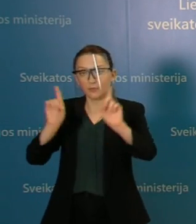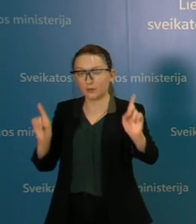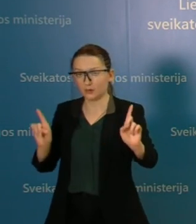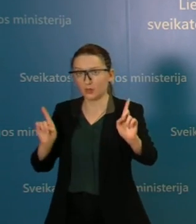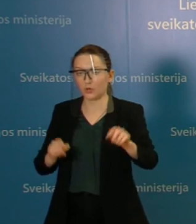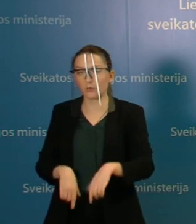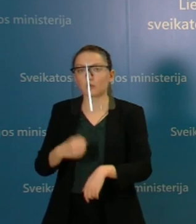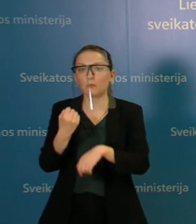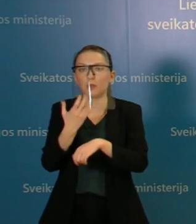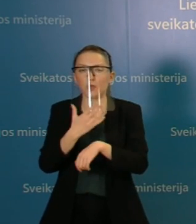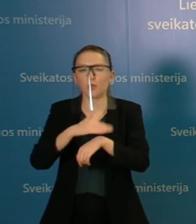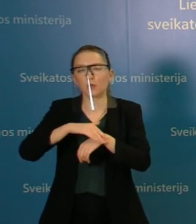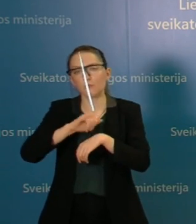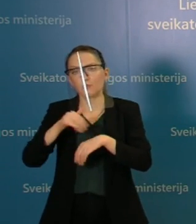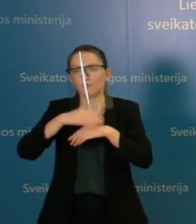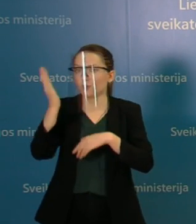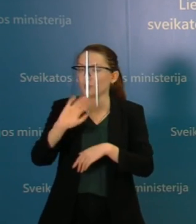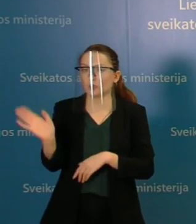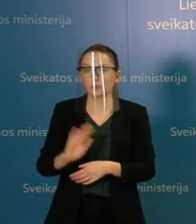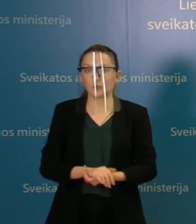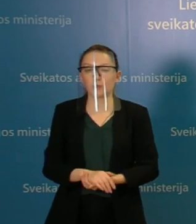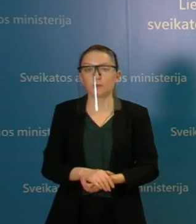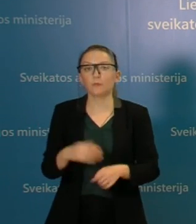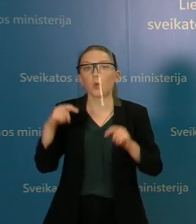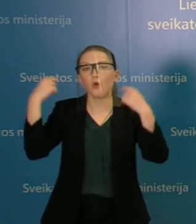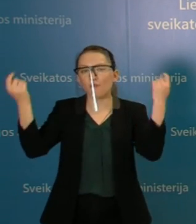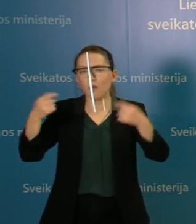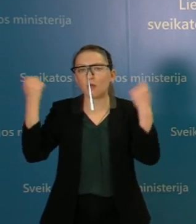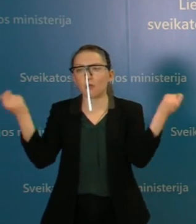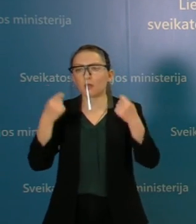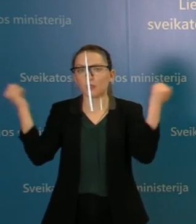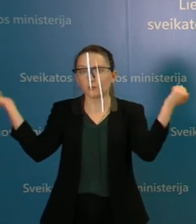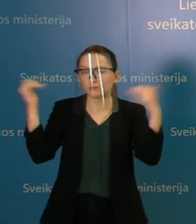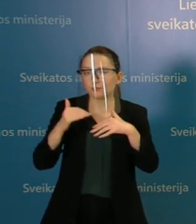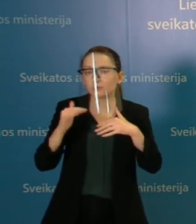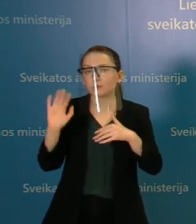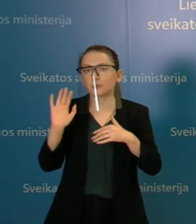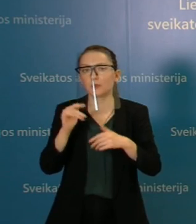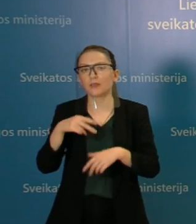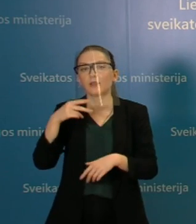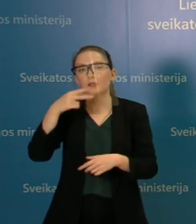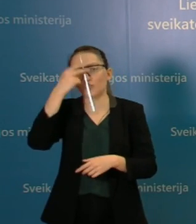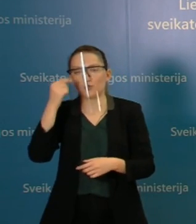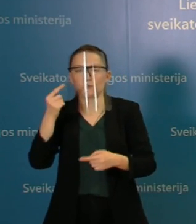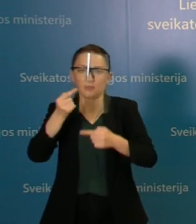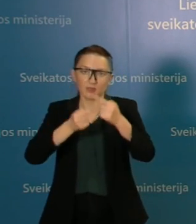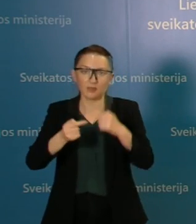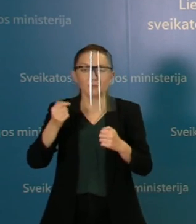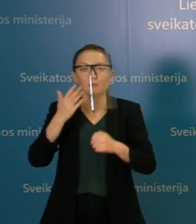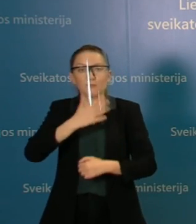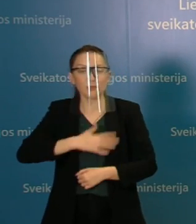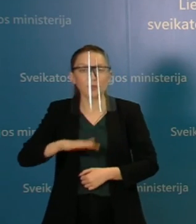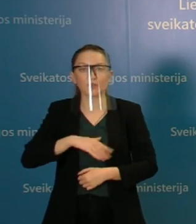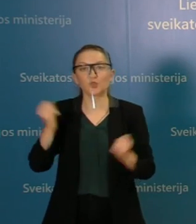neužtrukti būnant kaipinėse. Žinoma, tie prisiminimų vakarėliai būdavo jie labai tokie, nu, lietuviai mėgsta tą tradiciją,